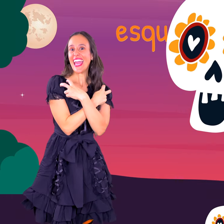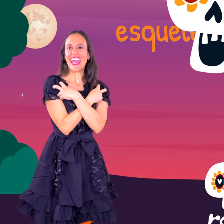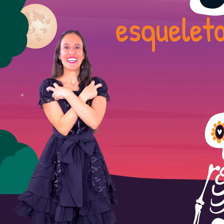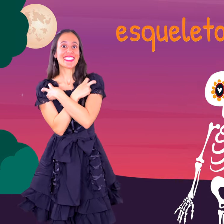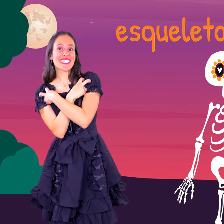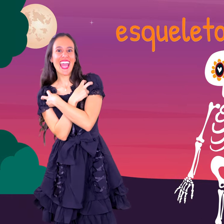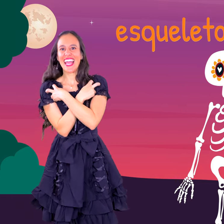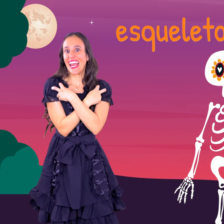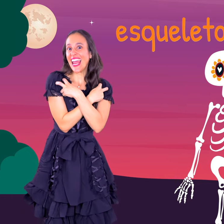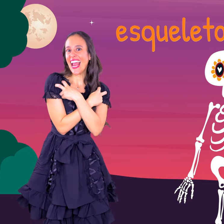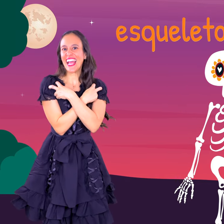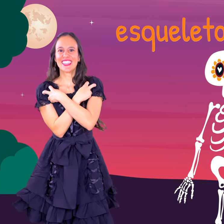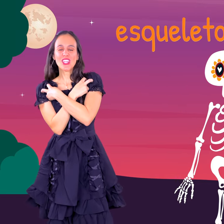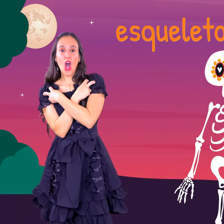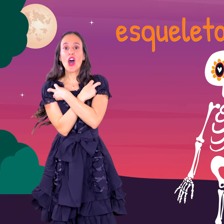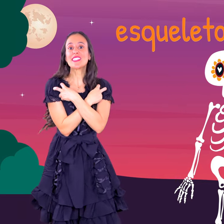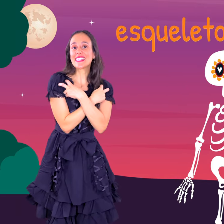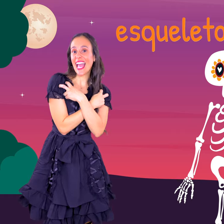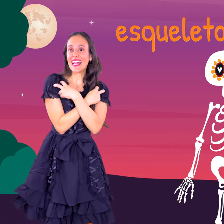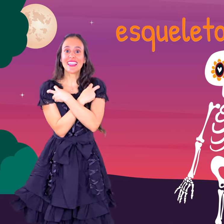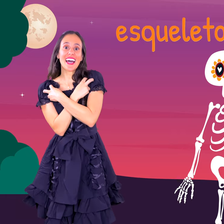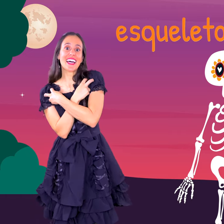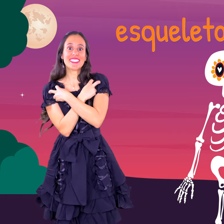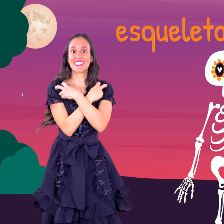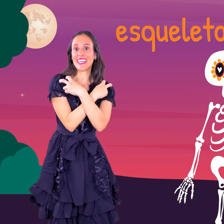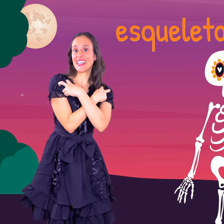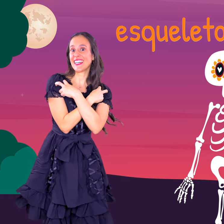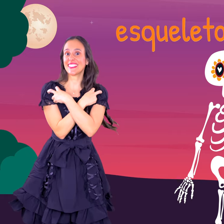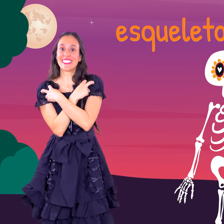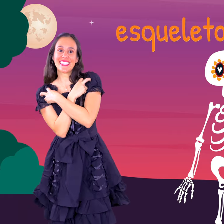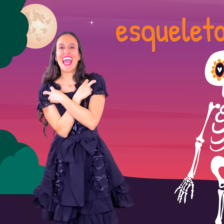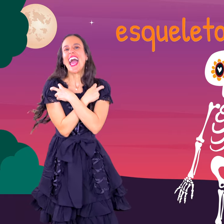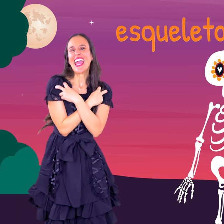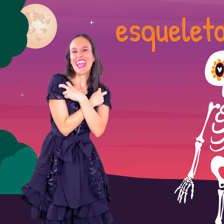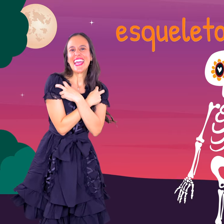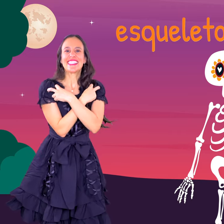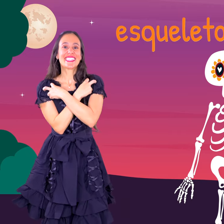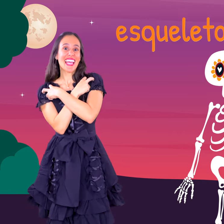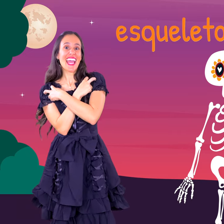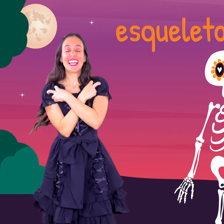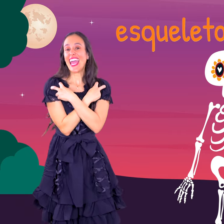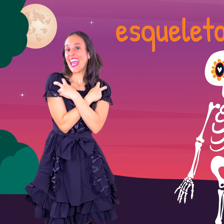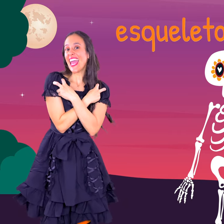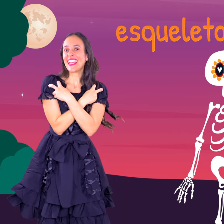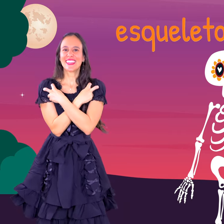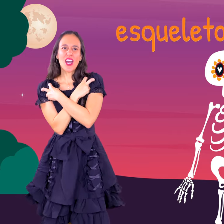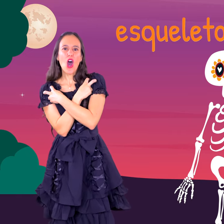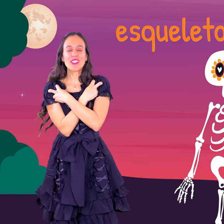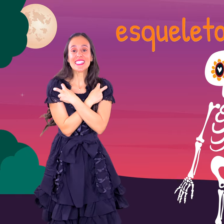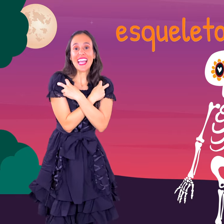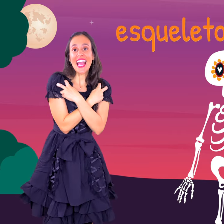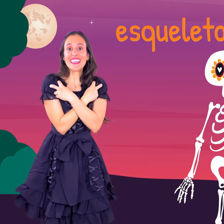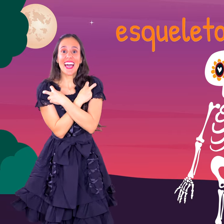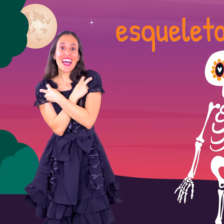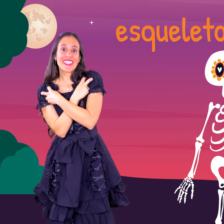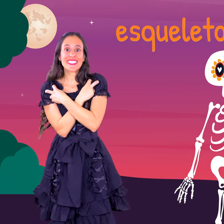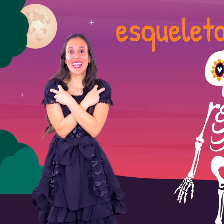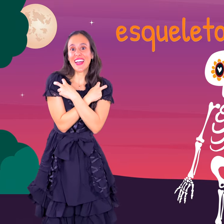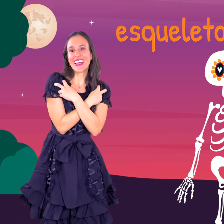Esqueleto skeleton, esqueleto skeleton